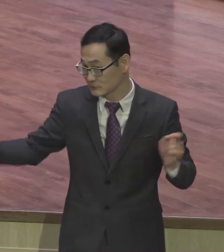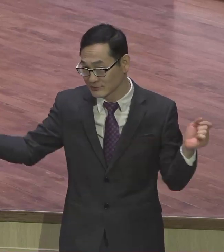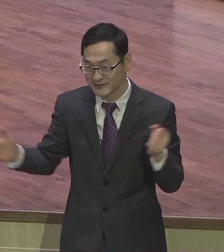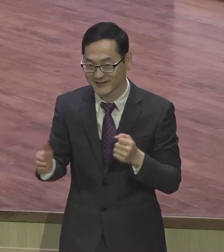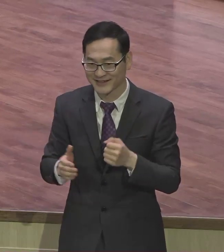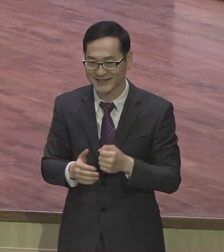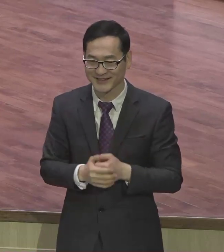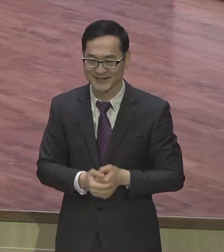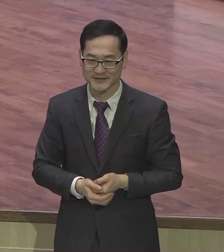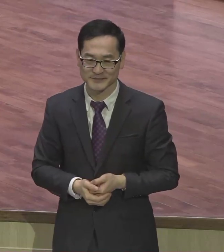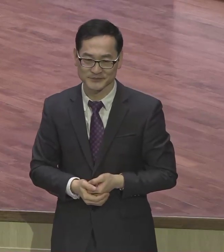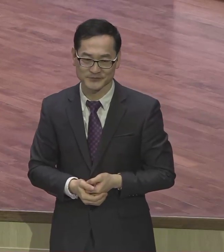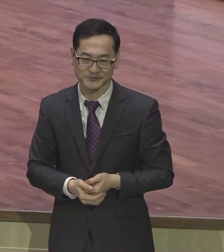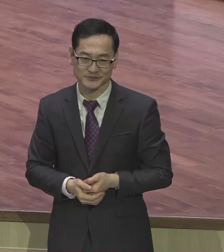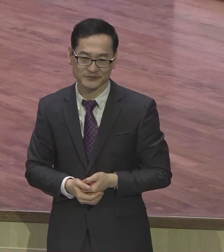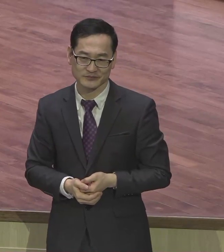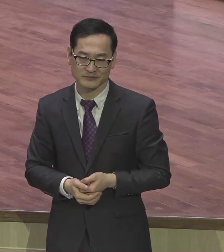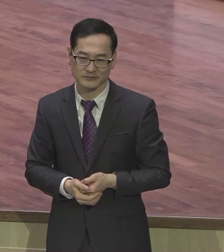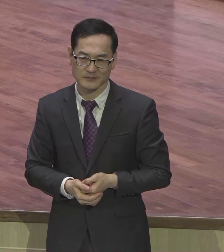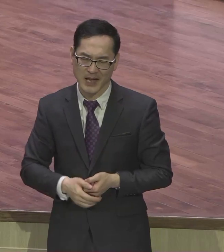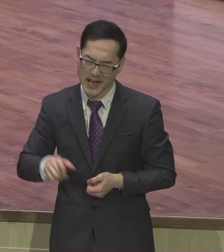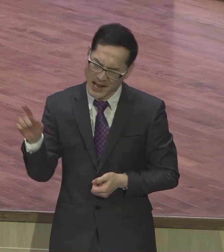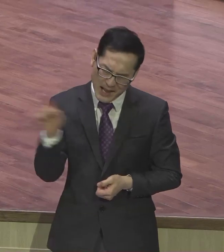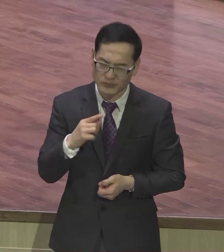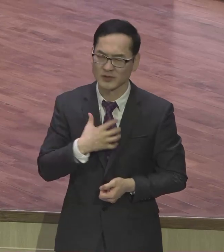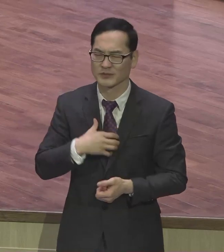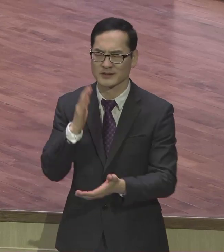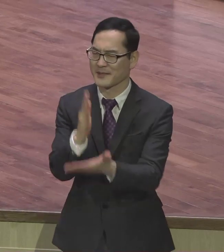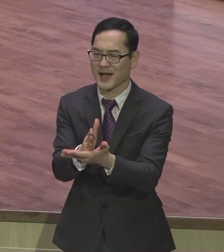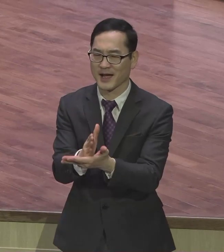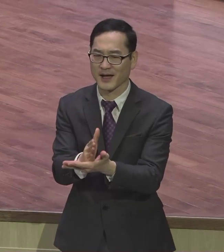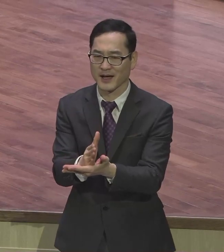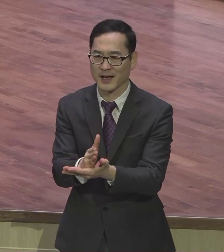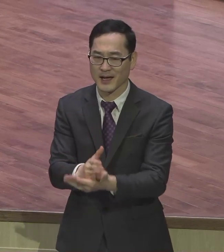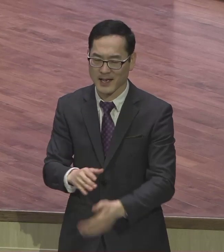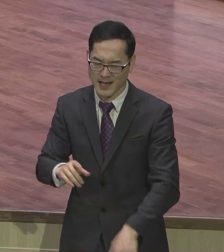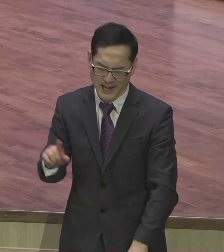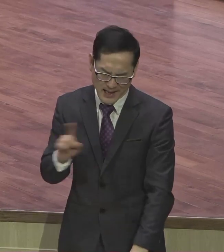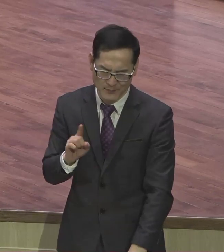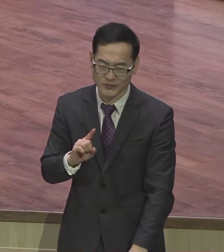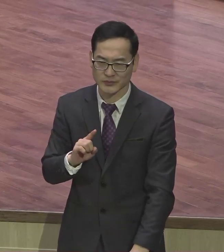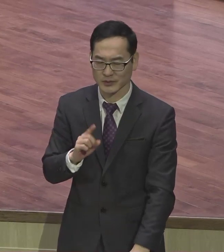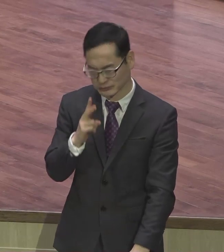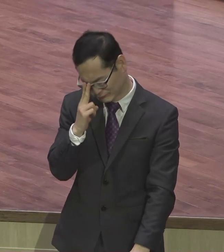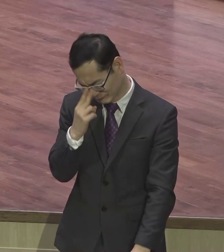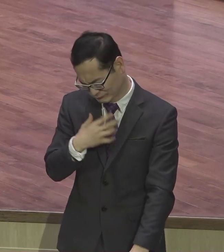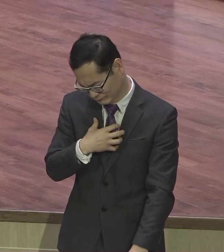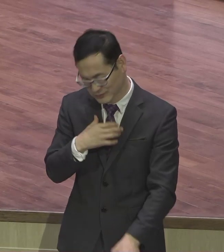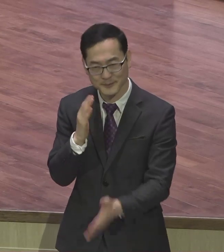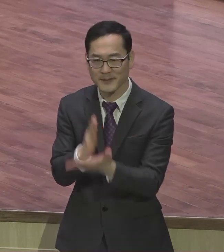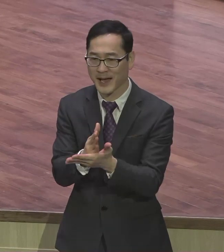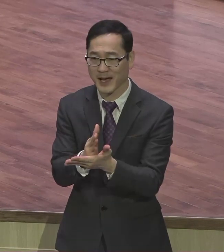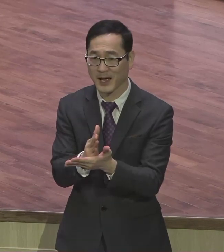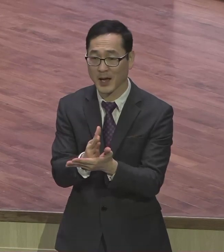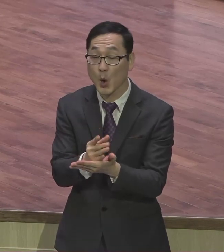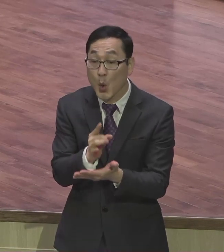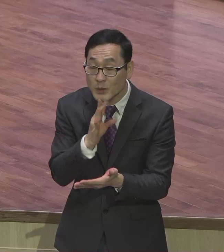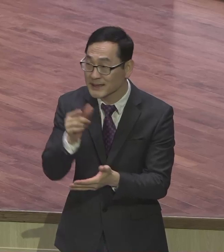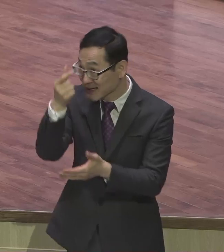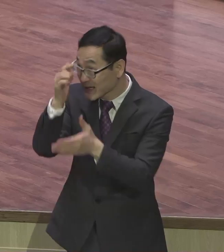아무것도 염려하지 말고 아무것도 염려하지 마라 다만 모든 일에 기도와 강구로